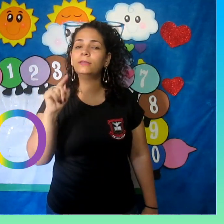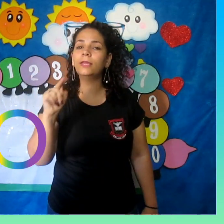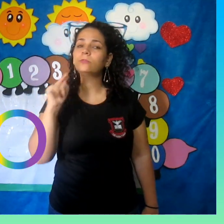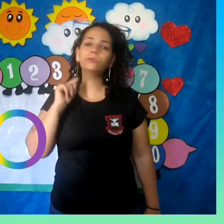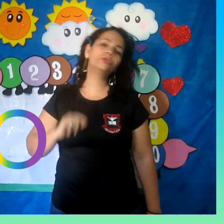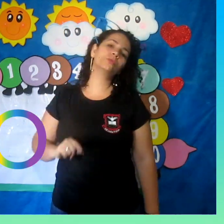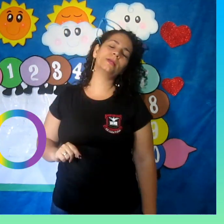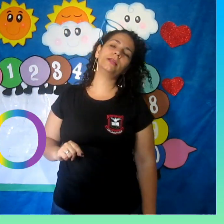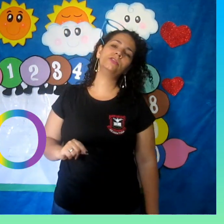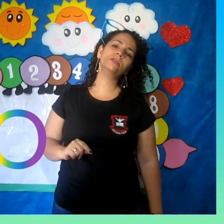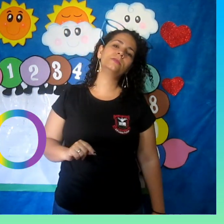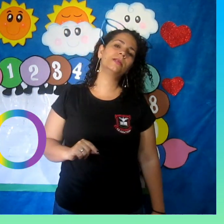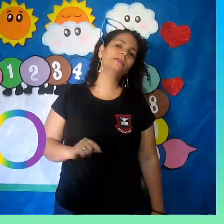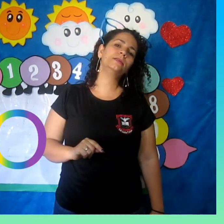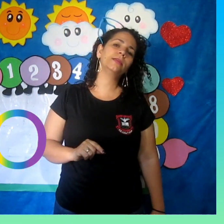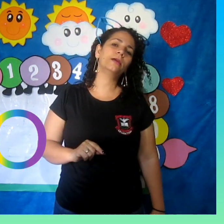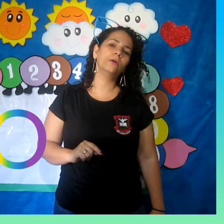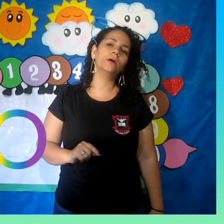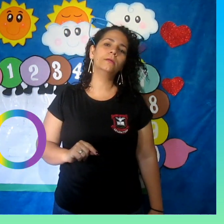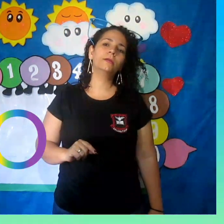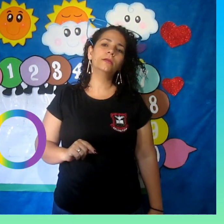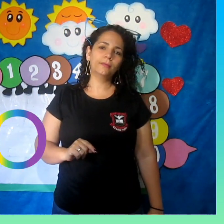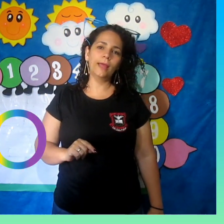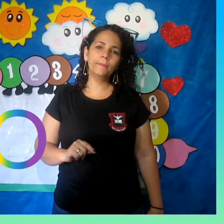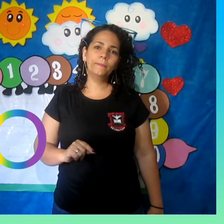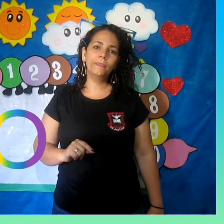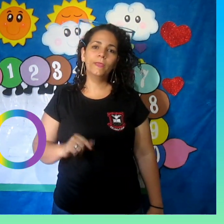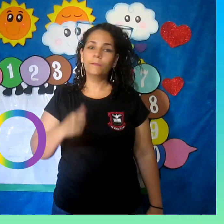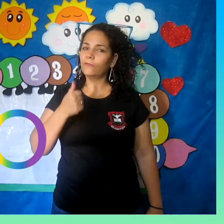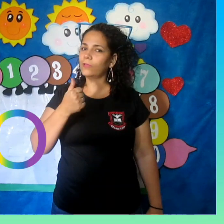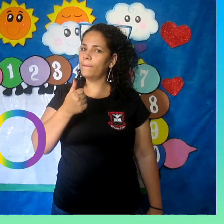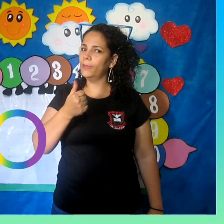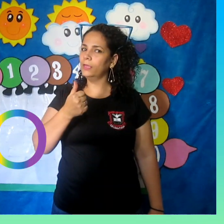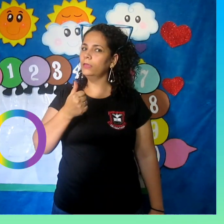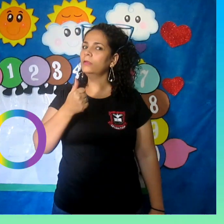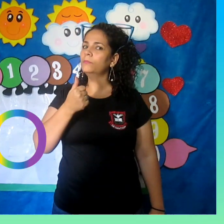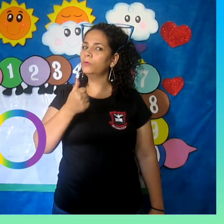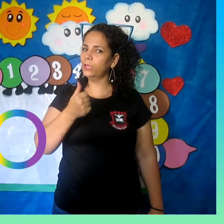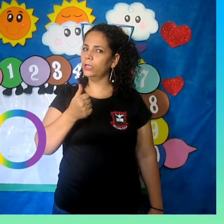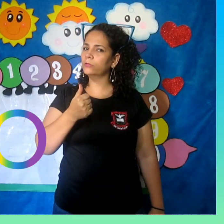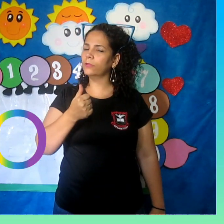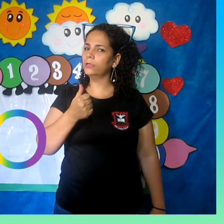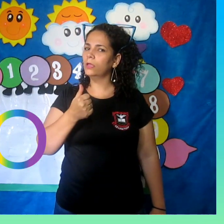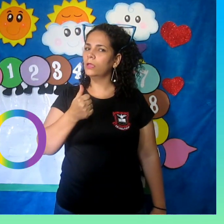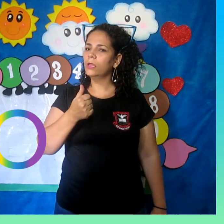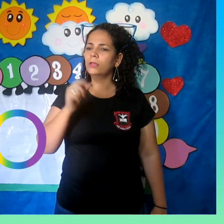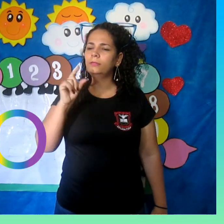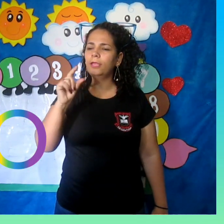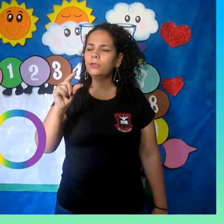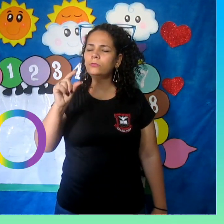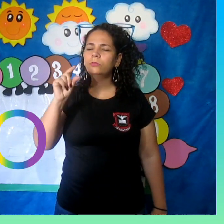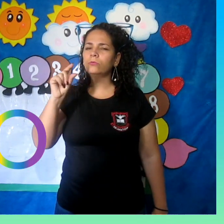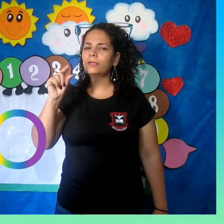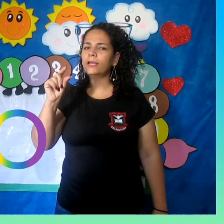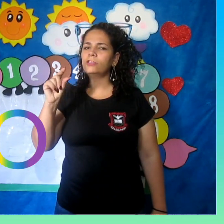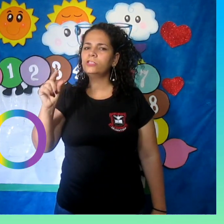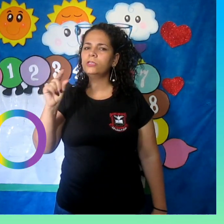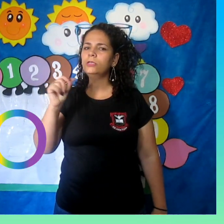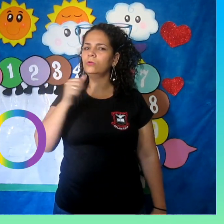dentro dos quadradinhos a letrinha O, tá? Pra ficar bem bonito, hein? Dentro do quadradinho,